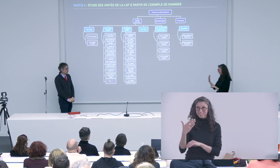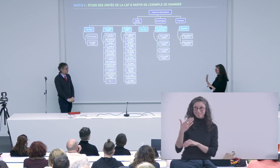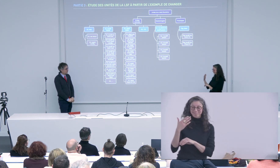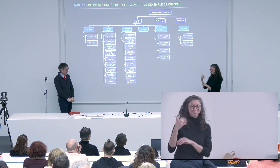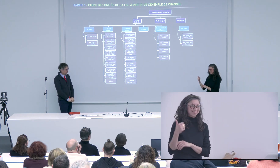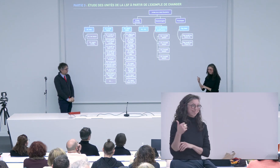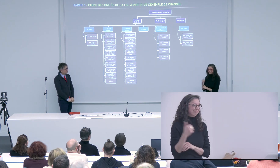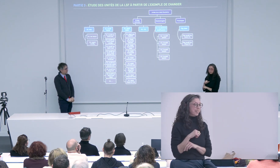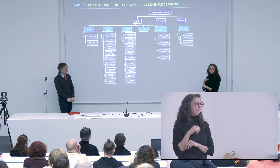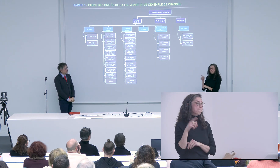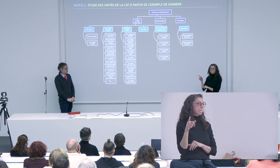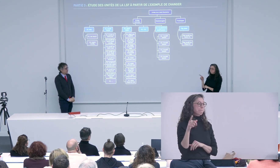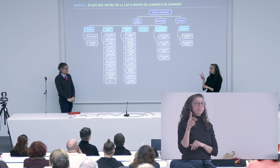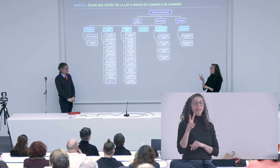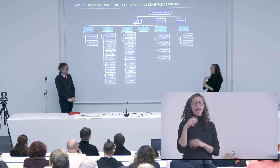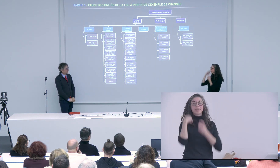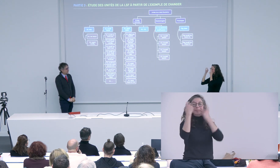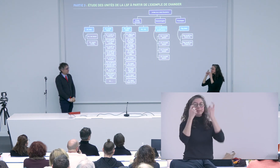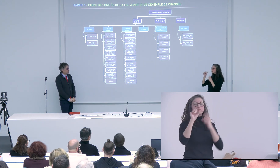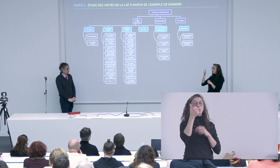merci merci